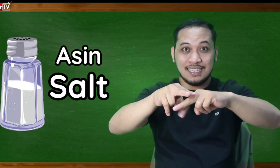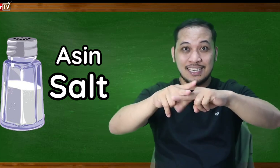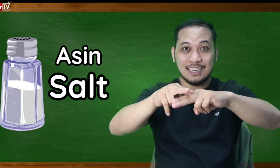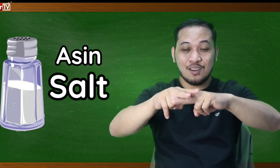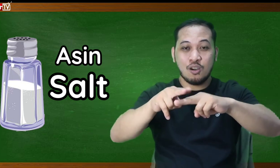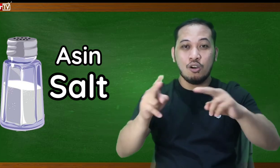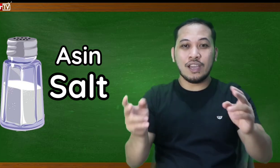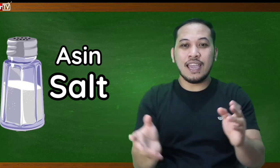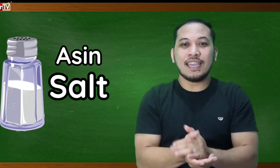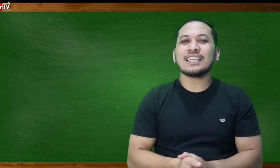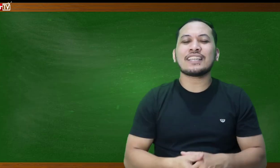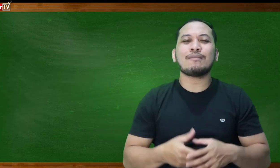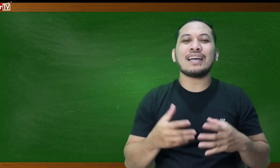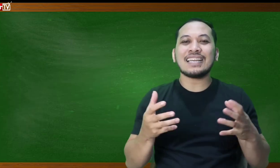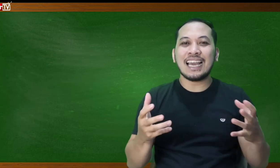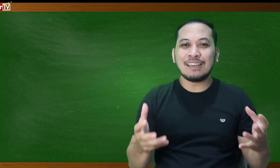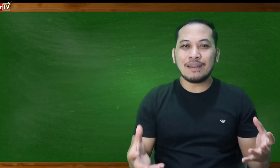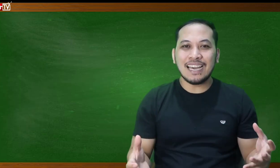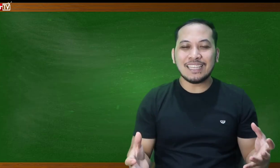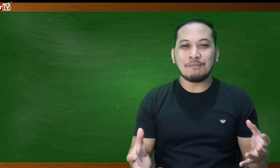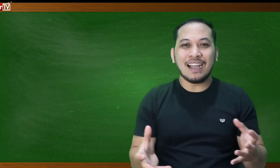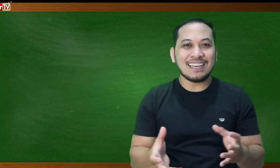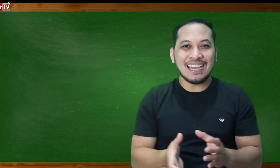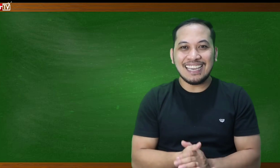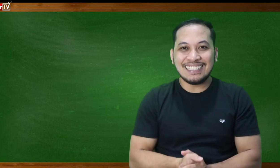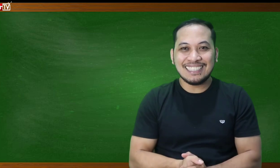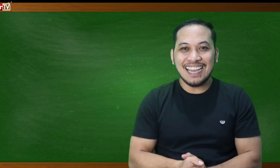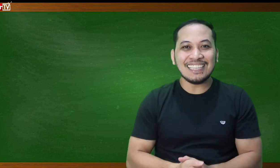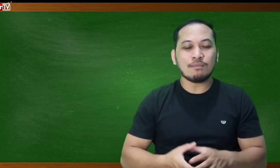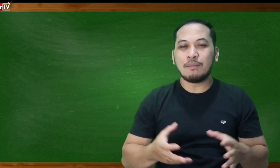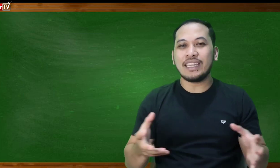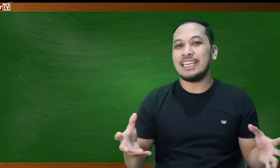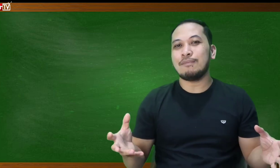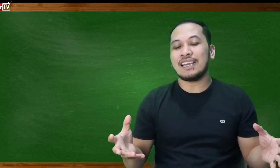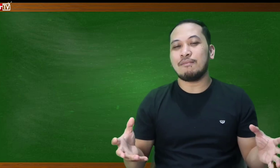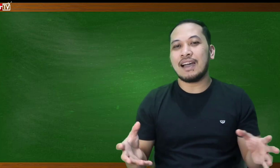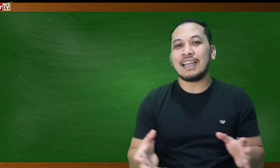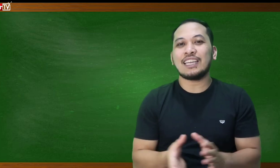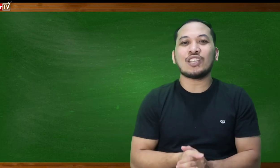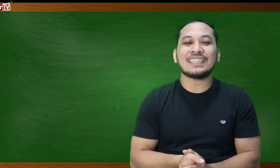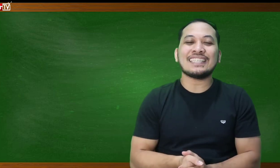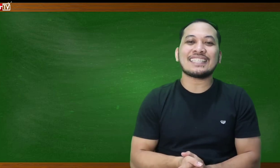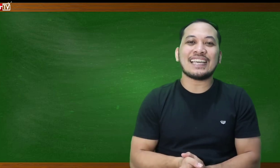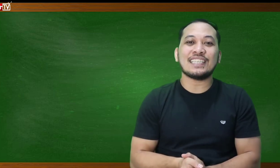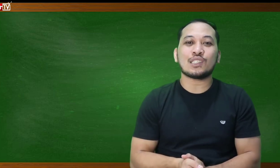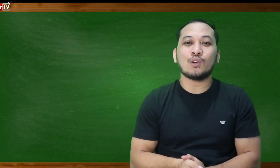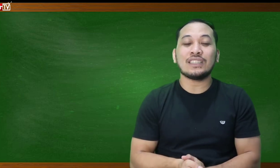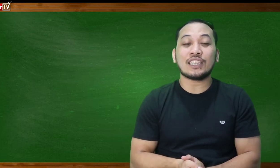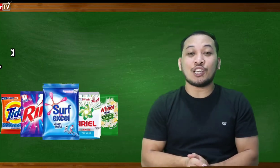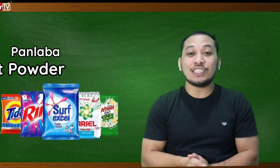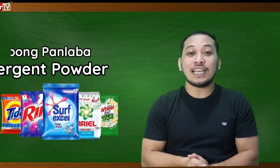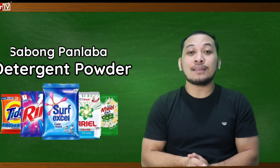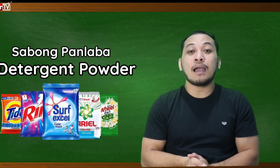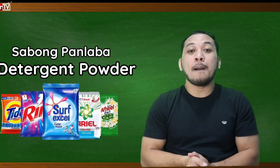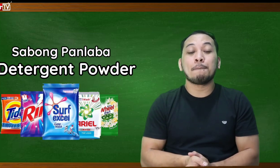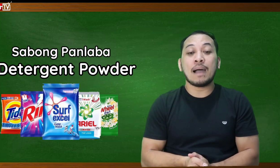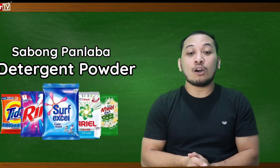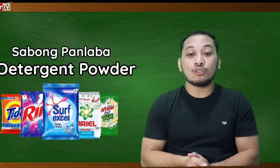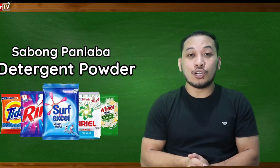okay sa mga naglalaban nating mga nanay dyan sa mga mahilig maglaba ganito natin isisenyas yung detergent powder